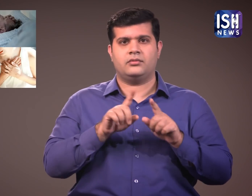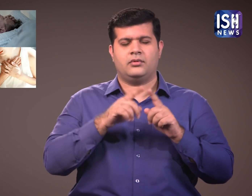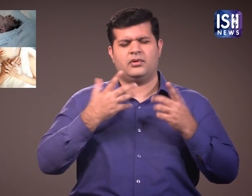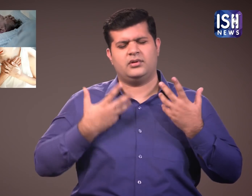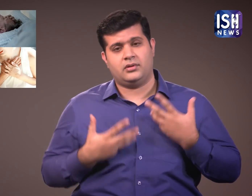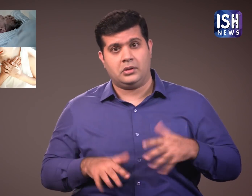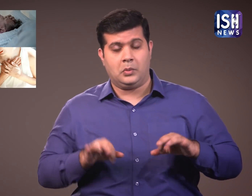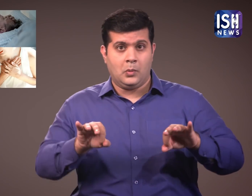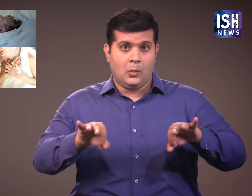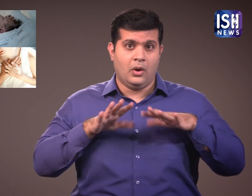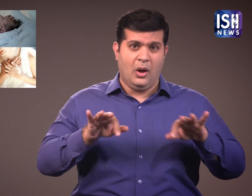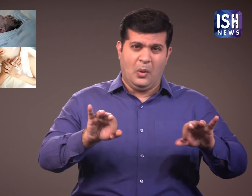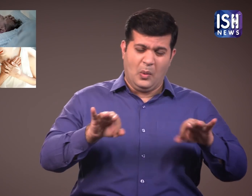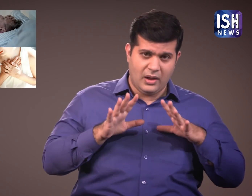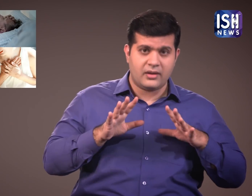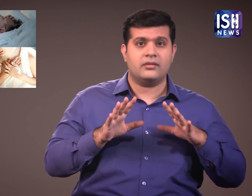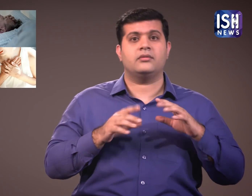चिंता या पसीना आना,